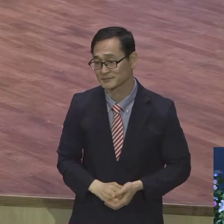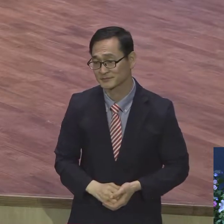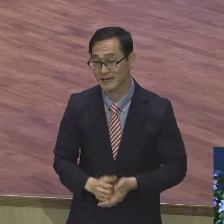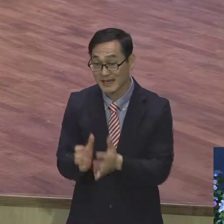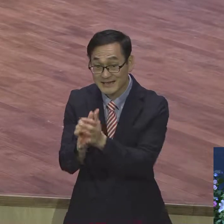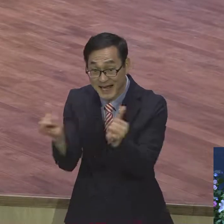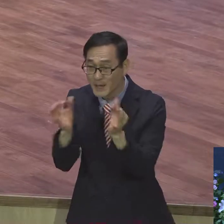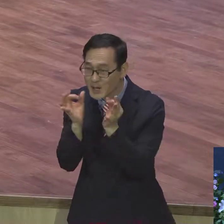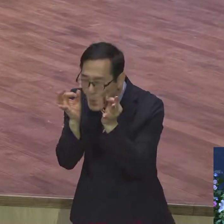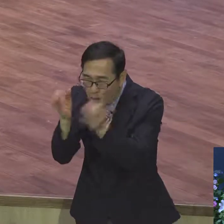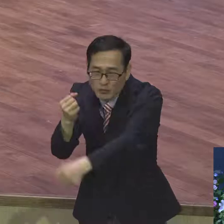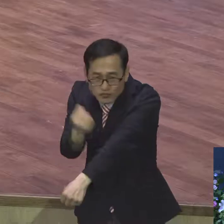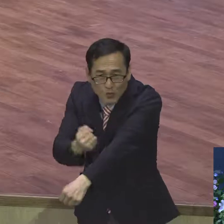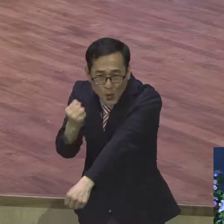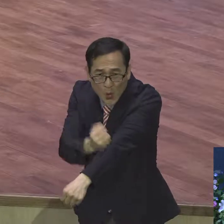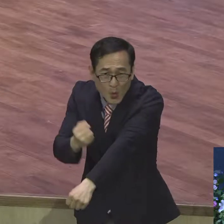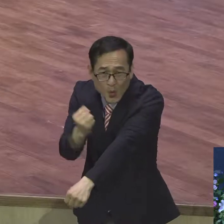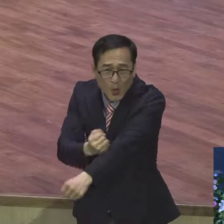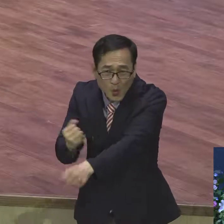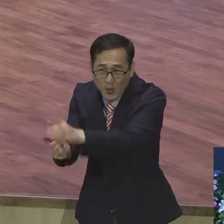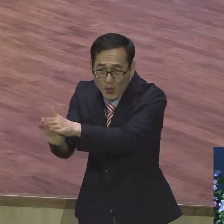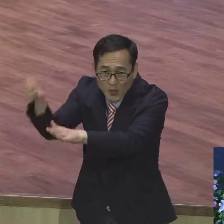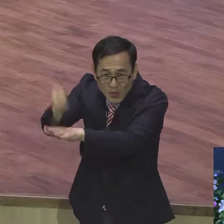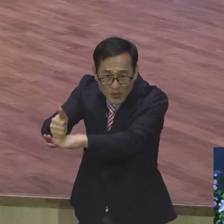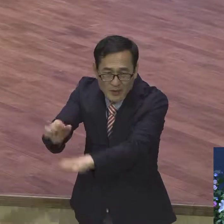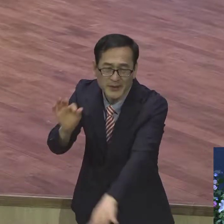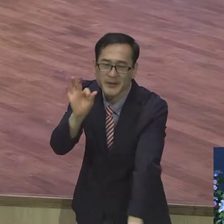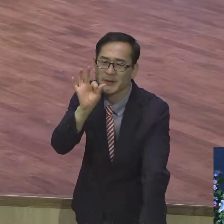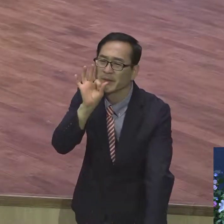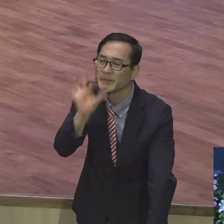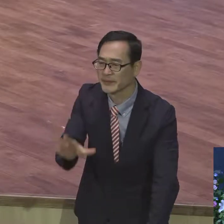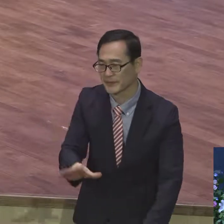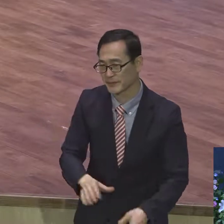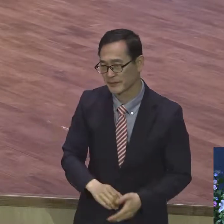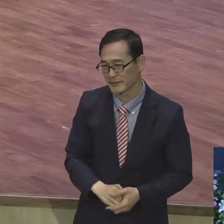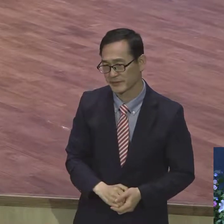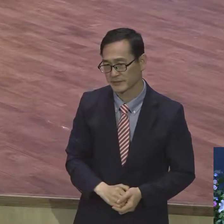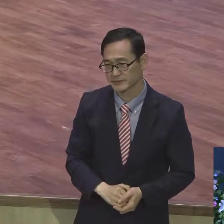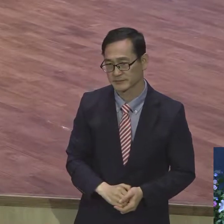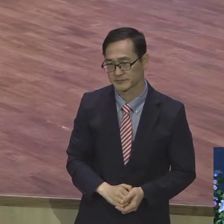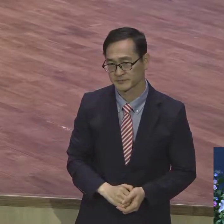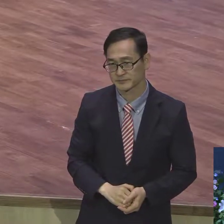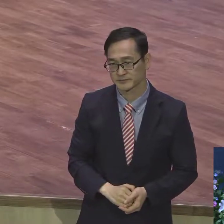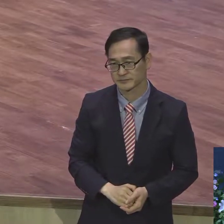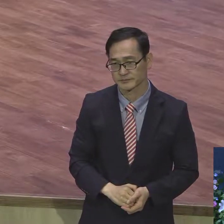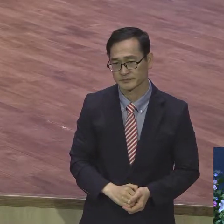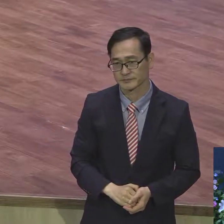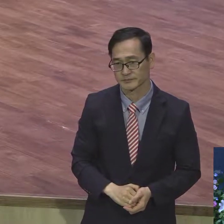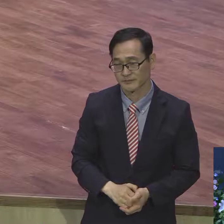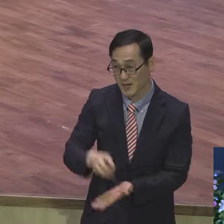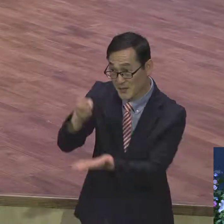노력으로 저의 근체를 절대 끌 수 없습니다. 줄을 안 지켰다. 어떻게 안 지어요?